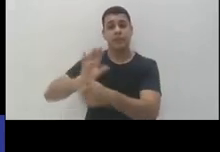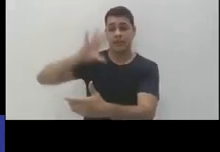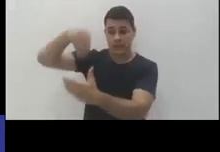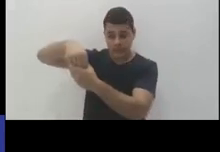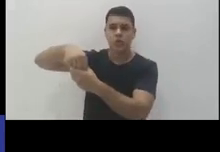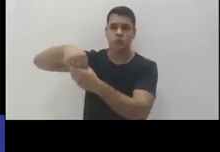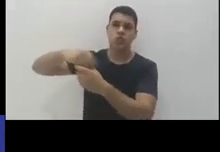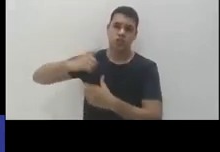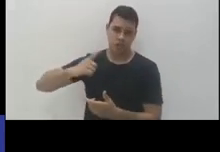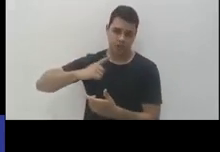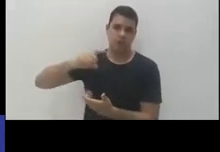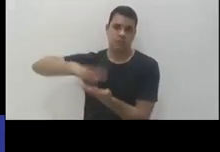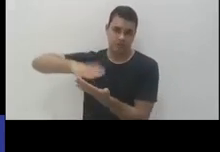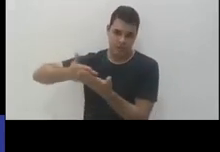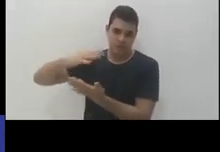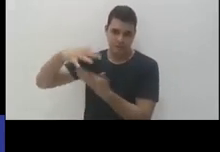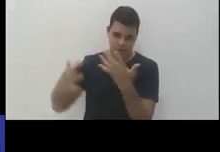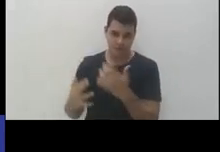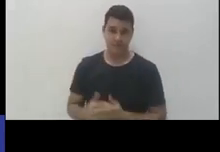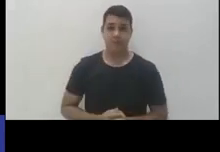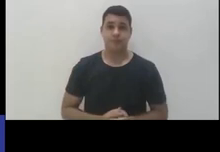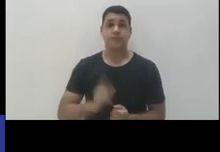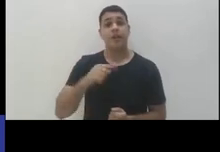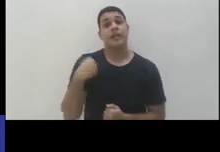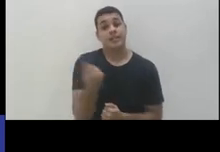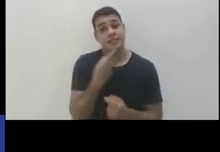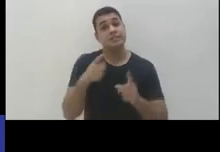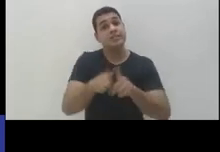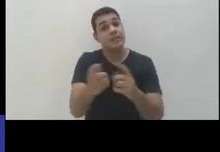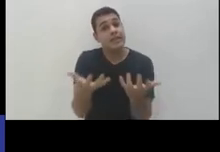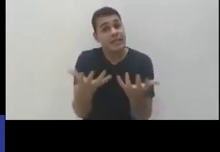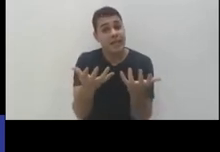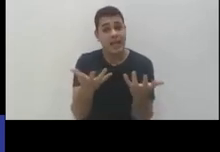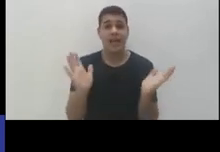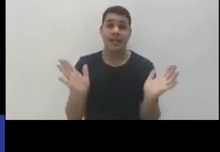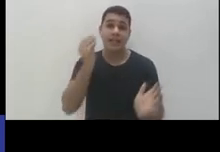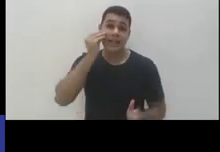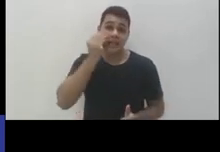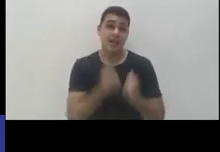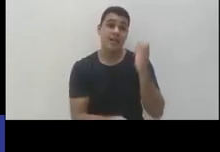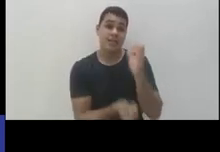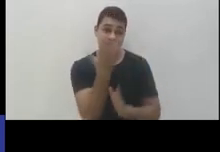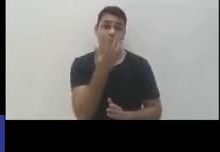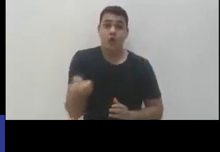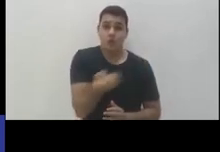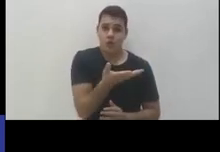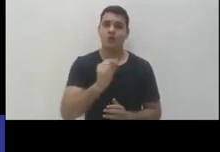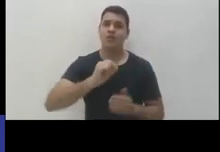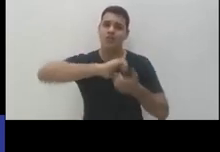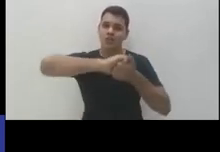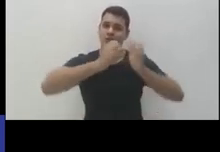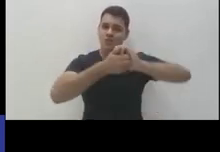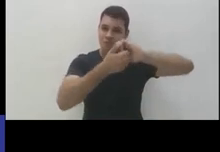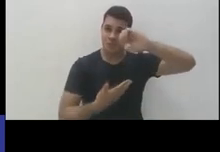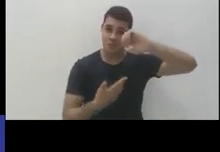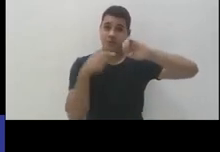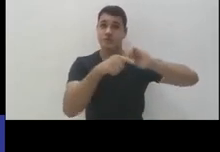ter sempre a questão dos intérpretes. E a gente quer também tentar desenvolver novos dispositivos educacionais, já que a gente